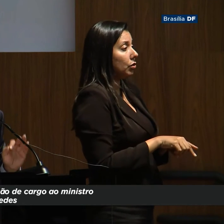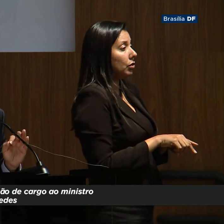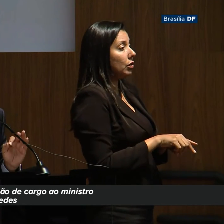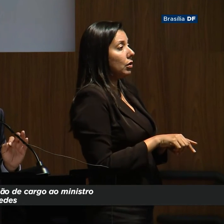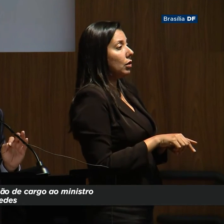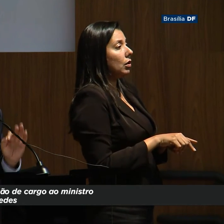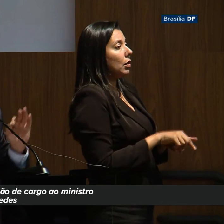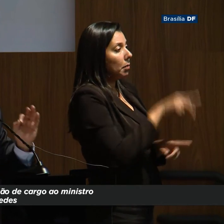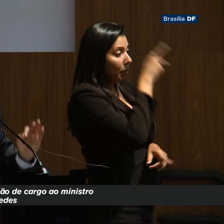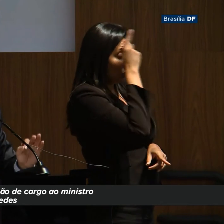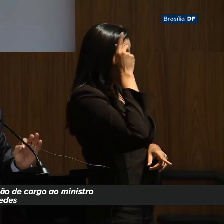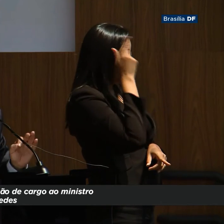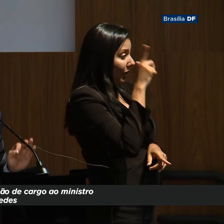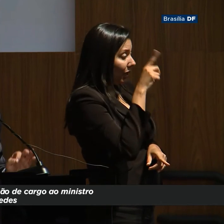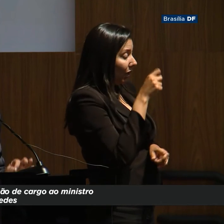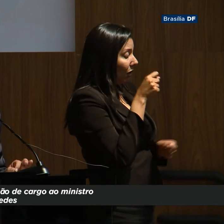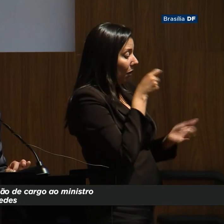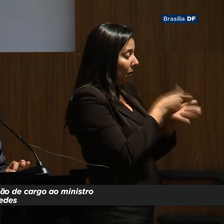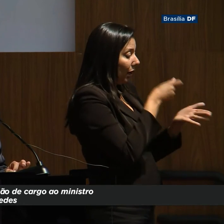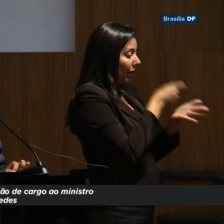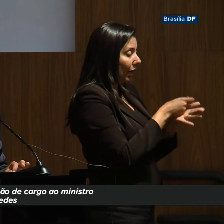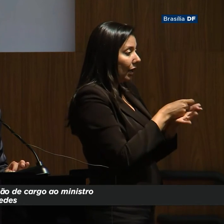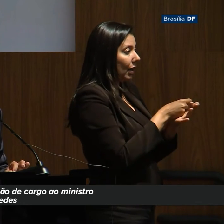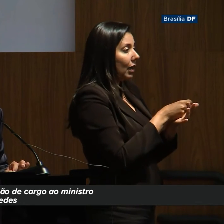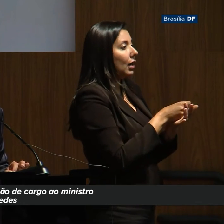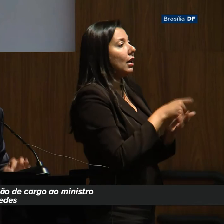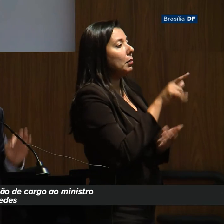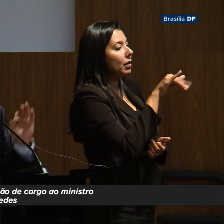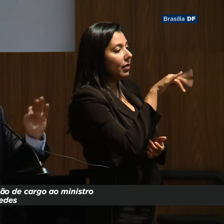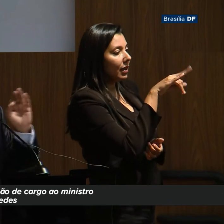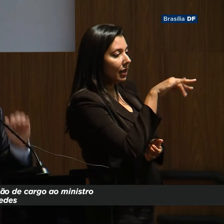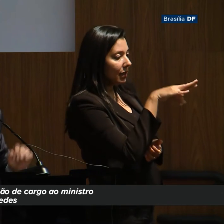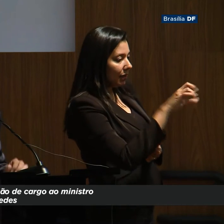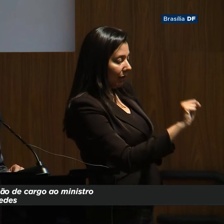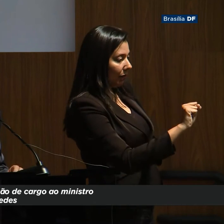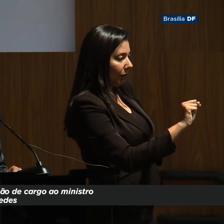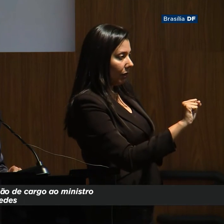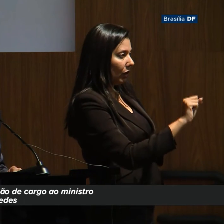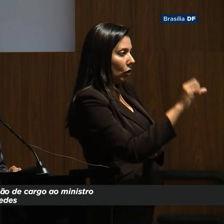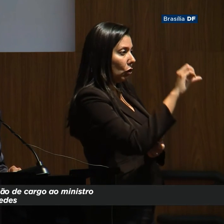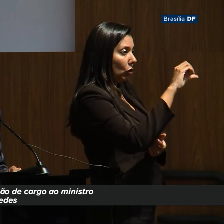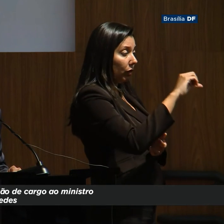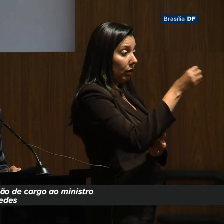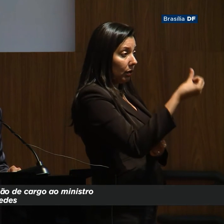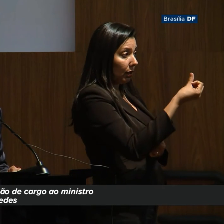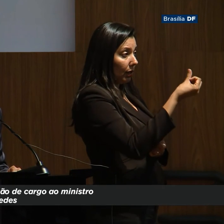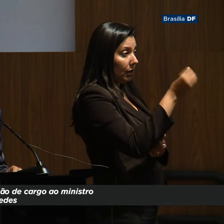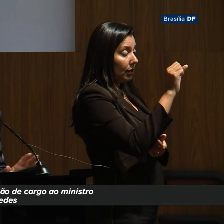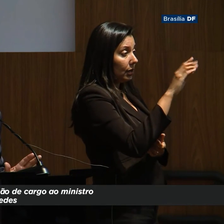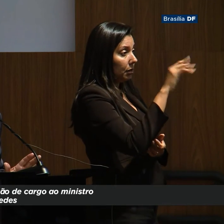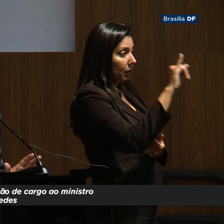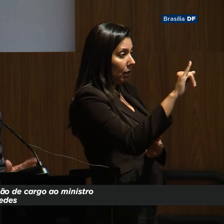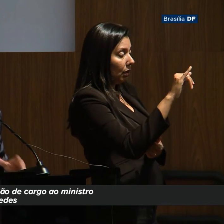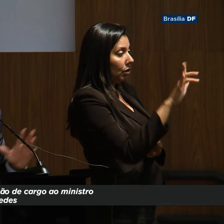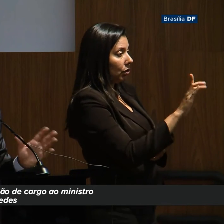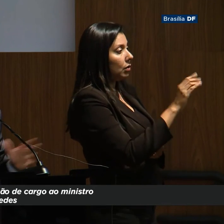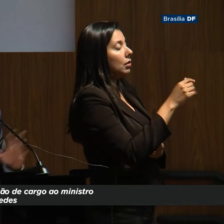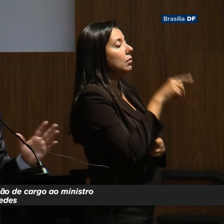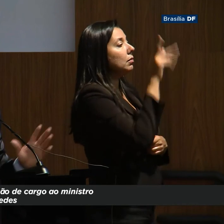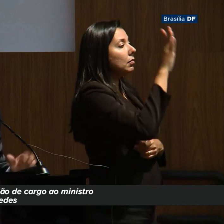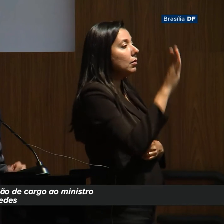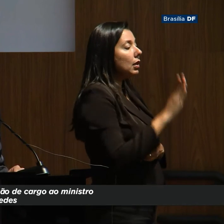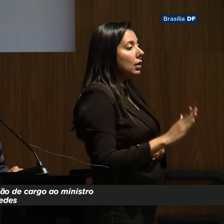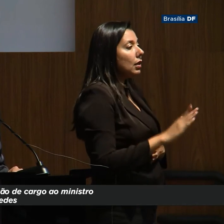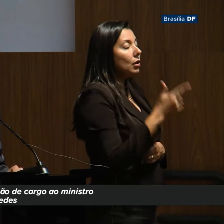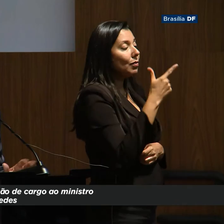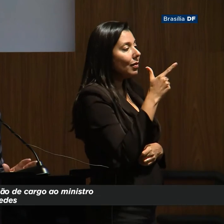40 milhões de pessoas que não contribuem com a Previdência, população economicamente ativa são 96 milhões de brasileiros, curiosamente, tem 46